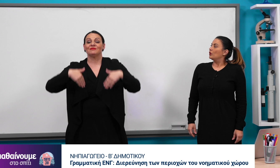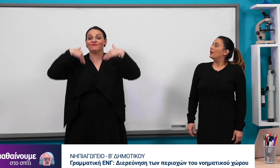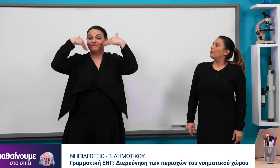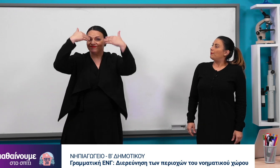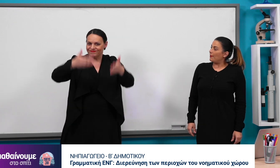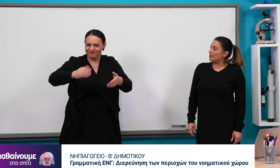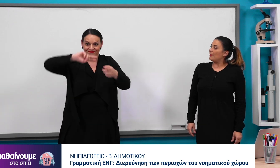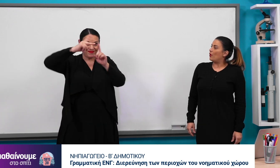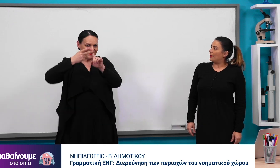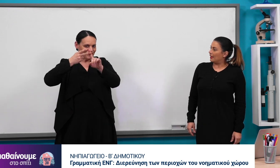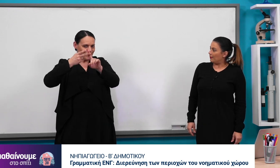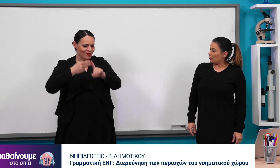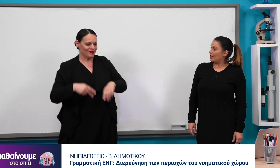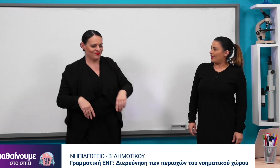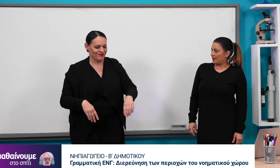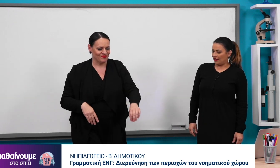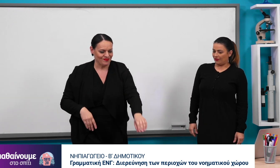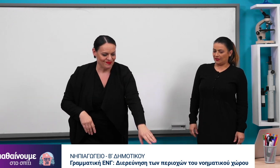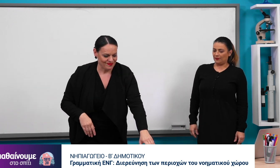Πάμε στην επόμενη λοιπόν, στη δεύτερη αφίσα.